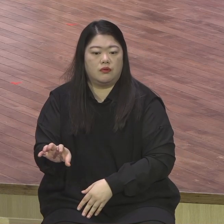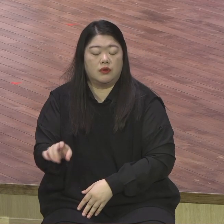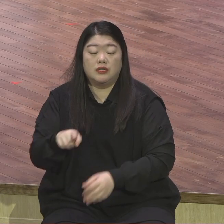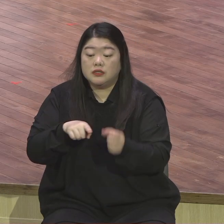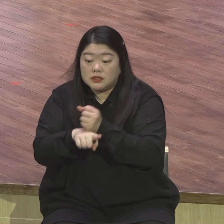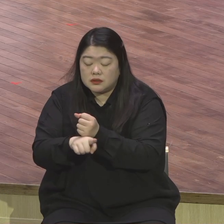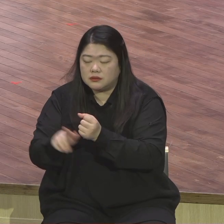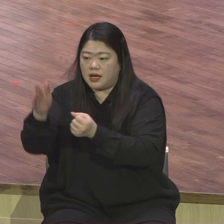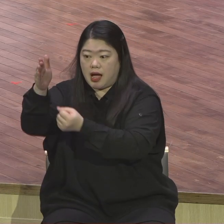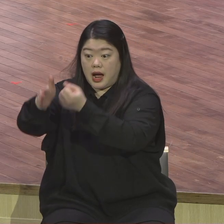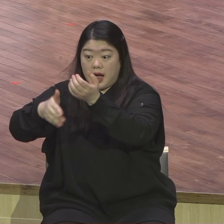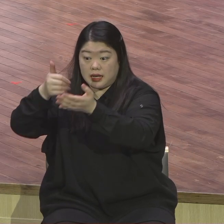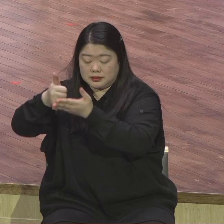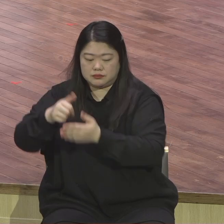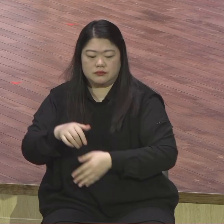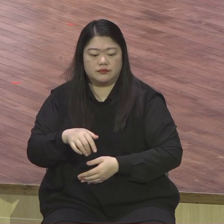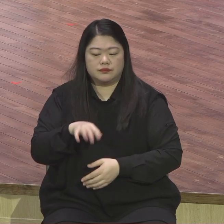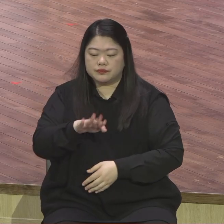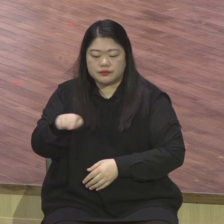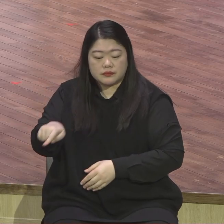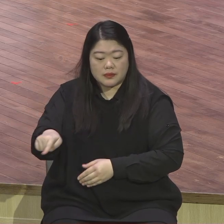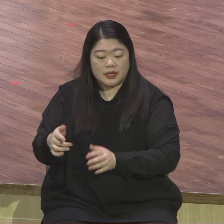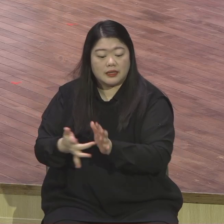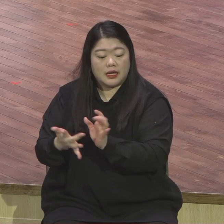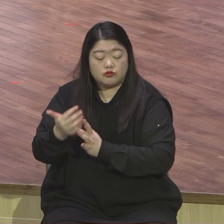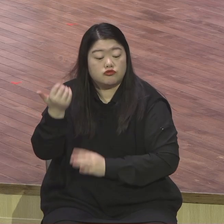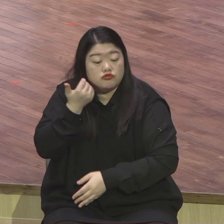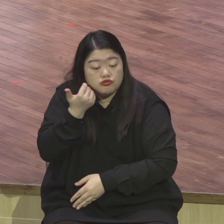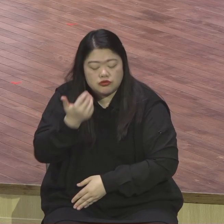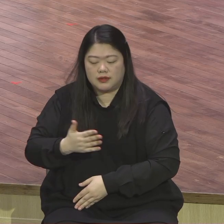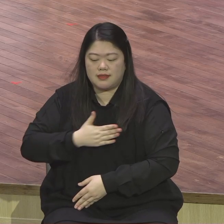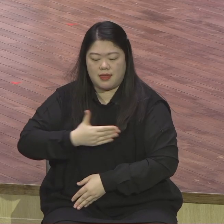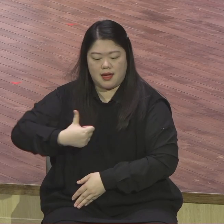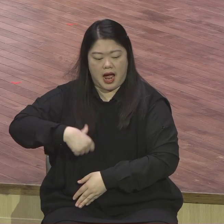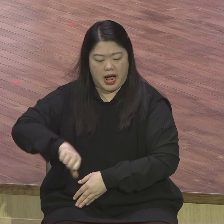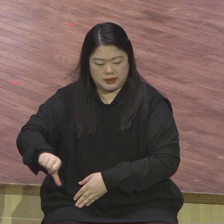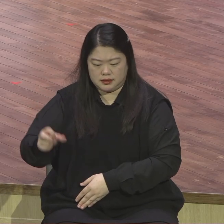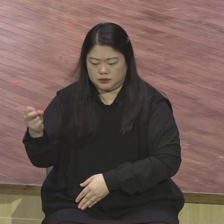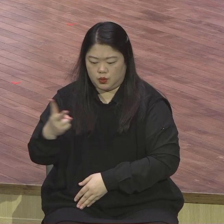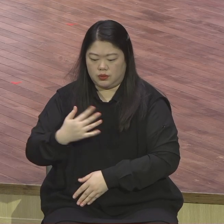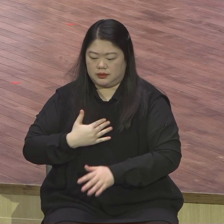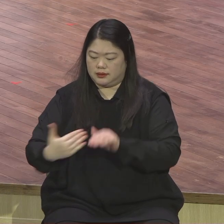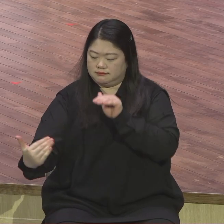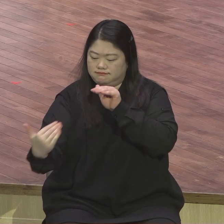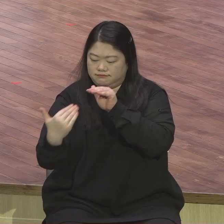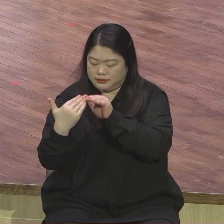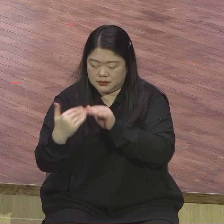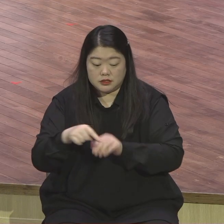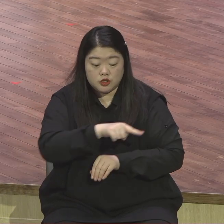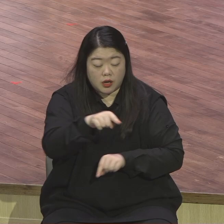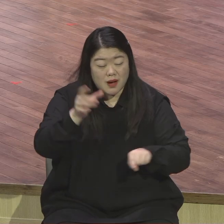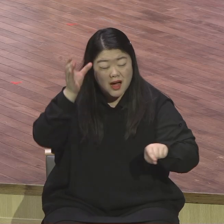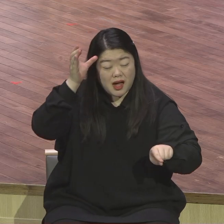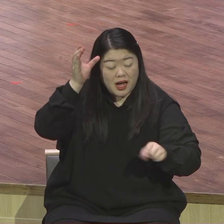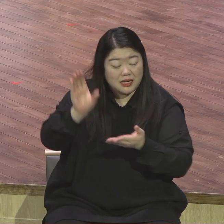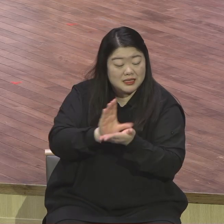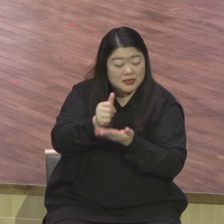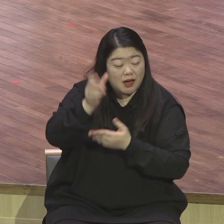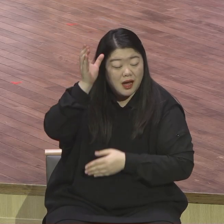그리스도라는 사실이 왜 중요하냐 왜 중요하냐 지금 상세기 3장 세상 현장은 완전히